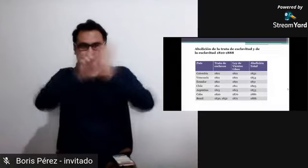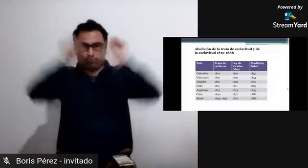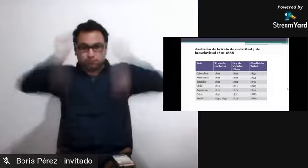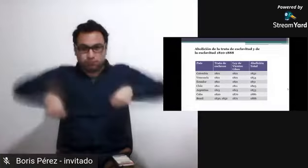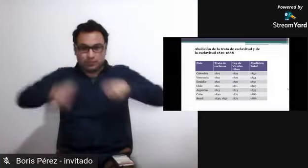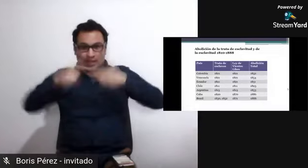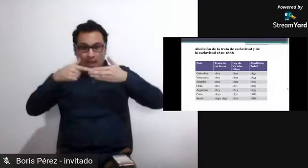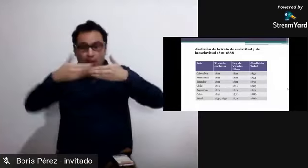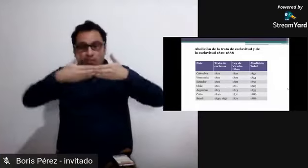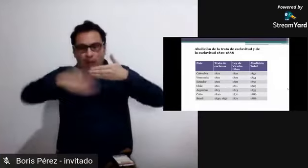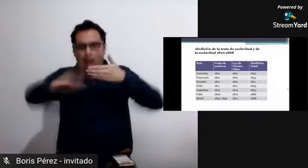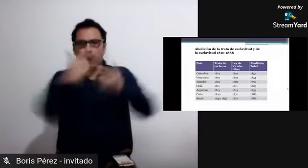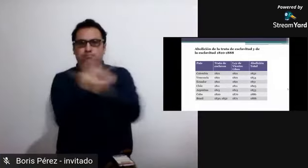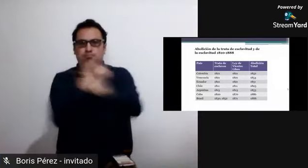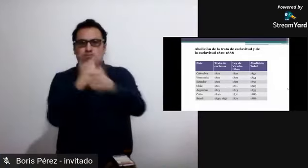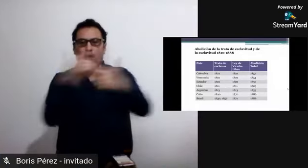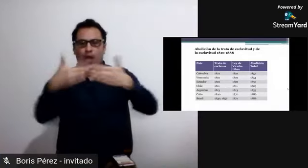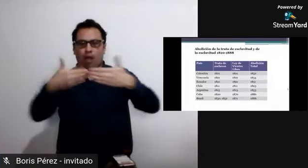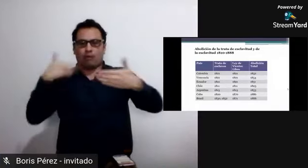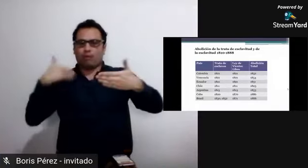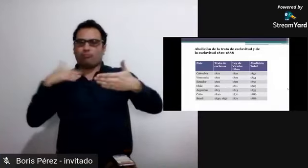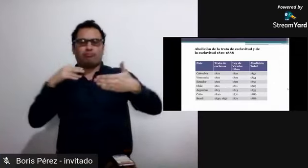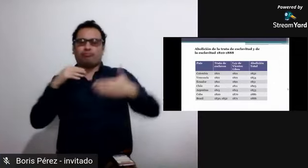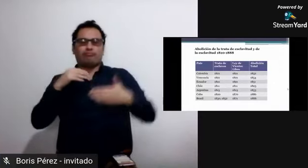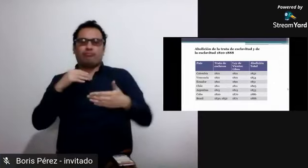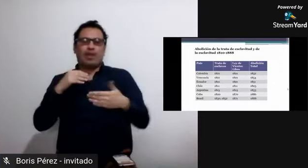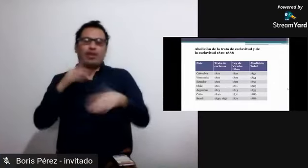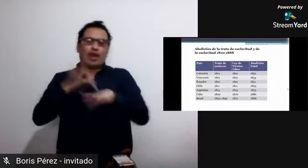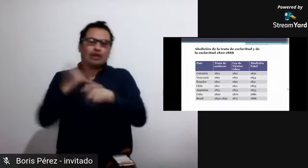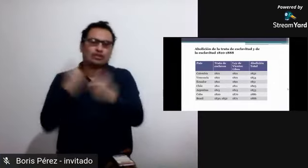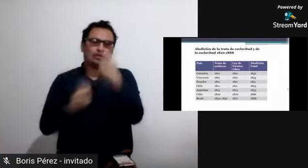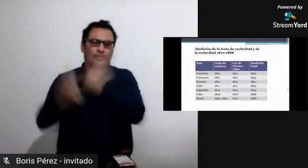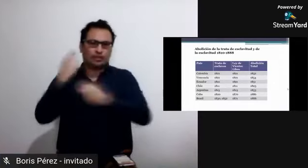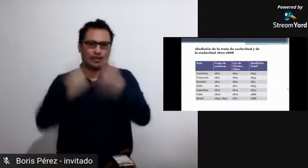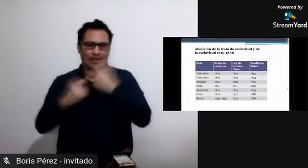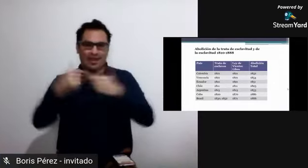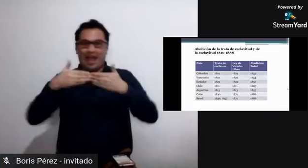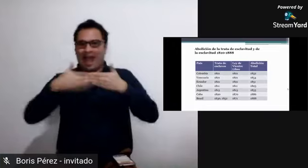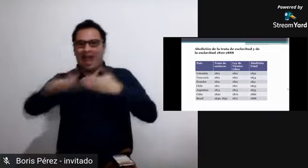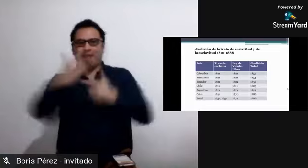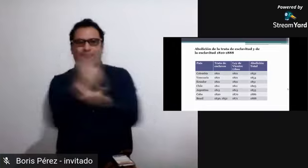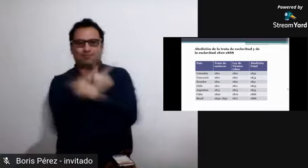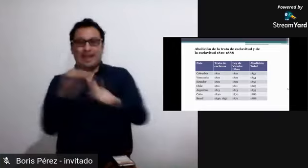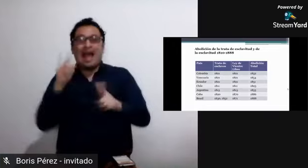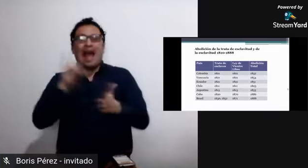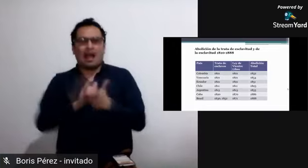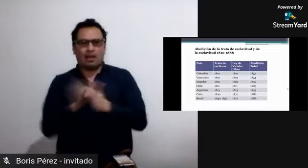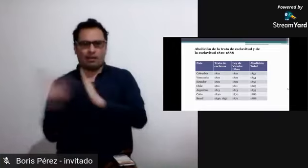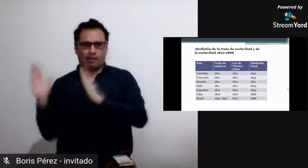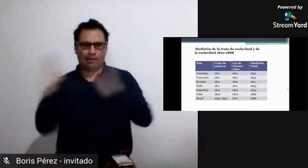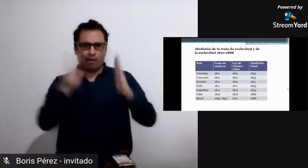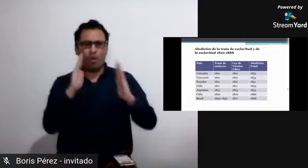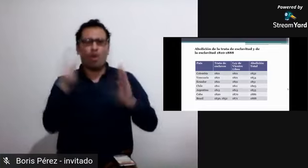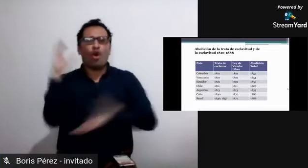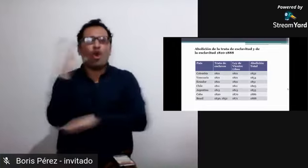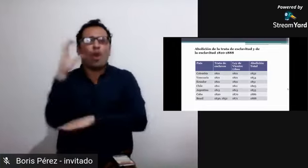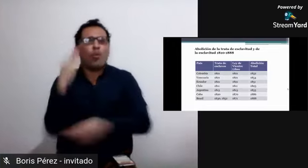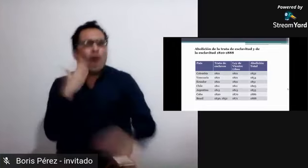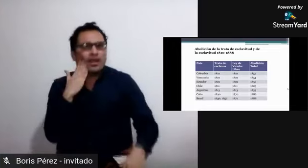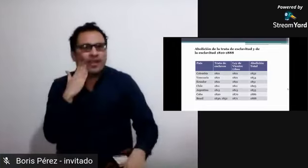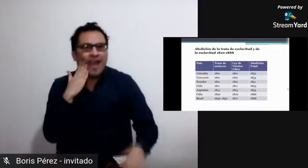Ya que la ley que se propone a través de la Constitución del 1821 lo que pretende es que